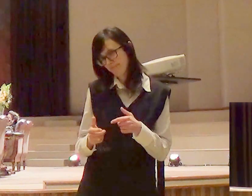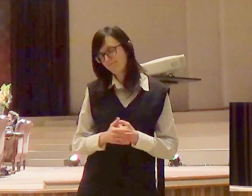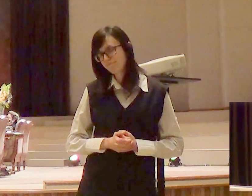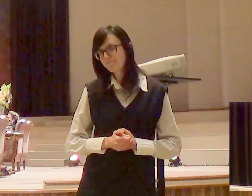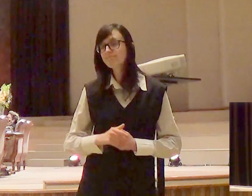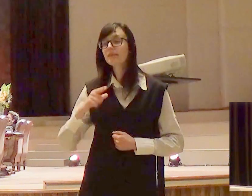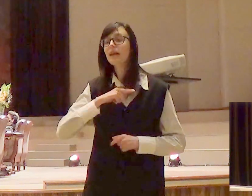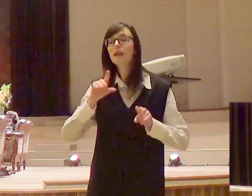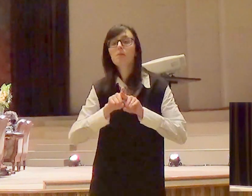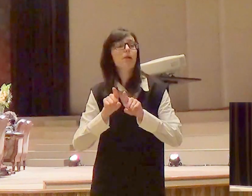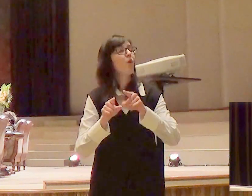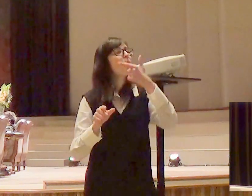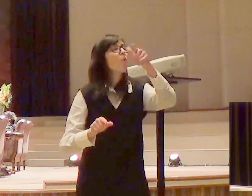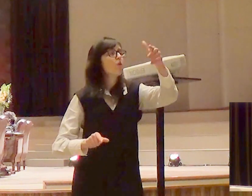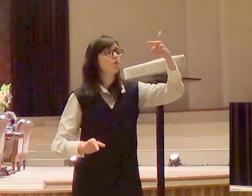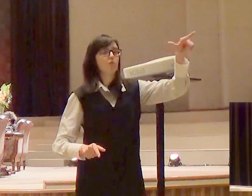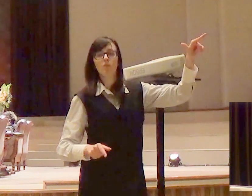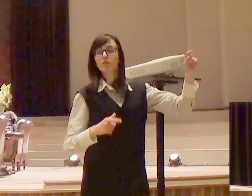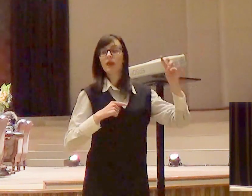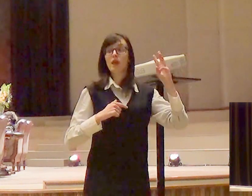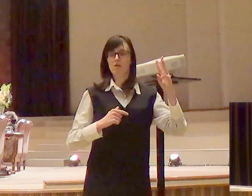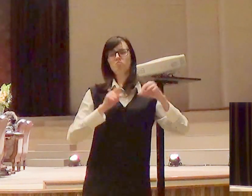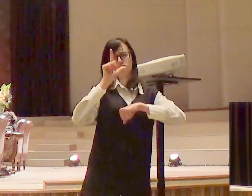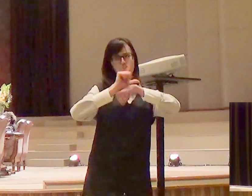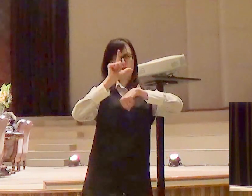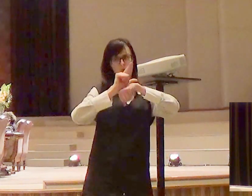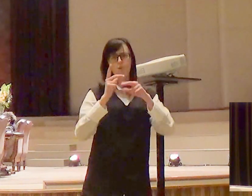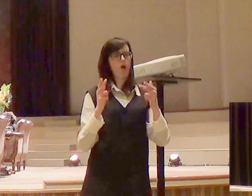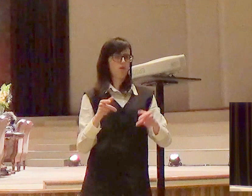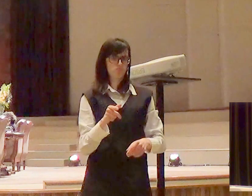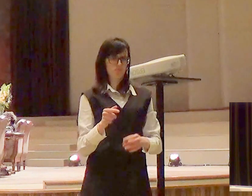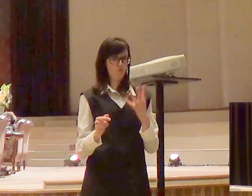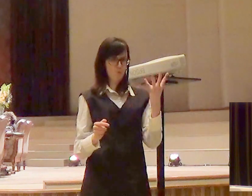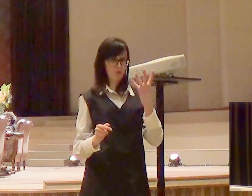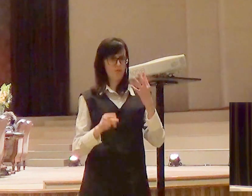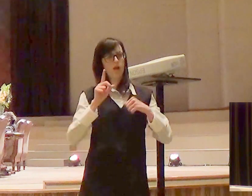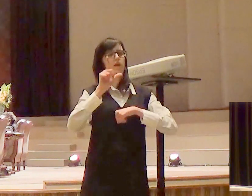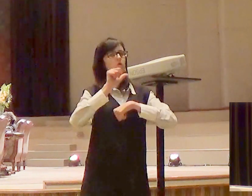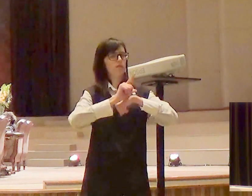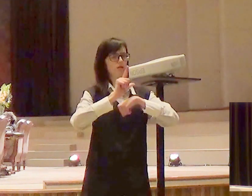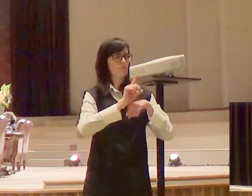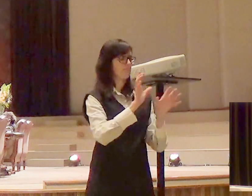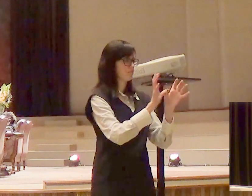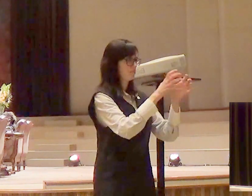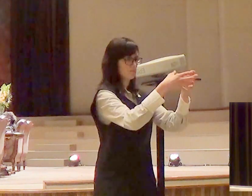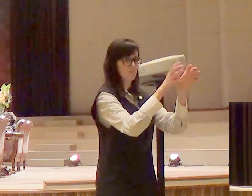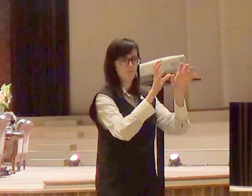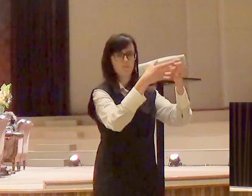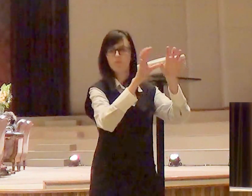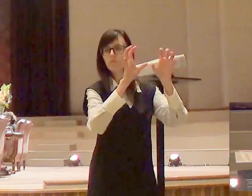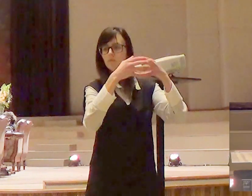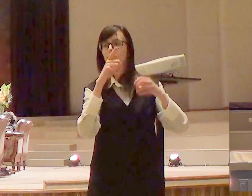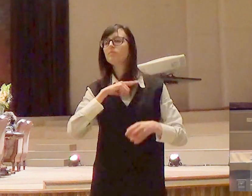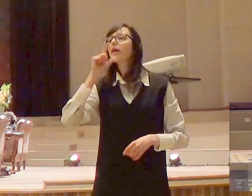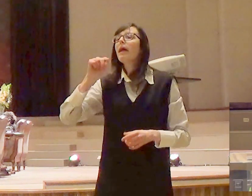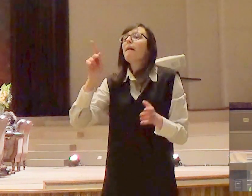outros líderes, Datã, Abirão e On, que eram líderes do concílio,